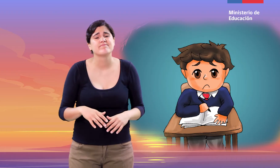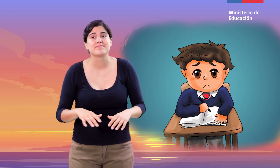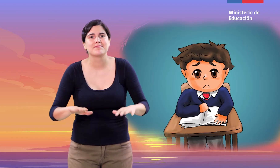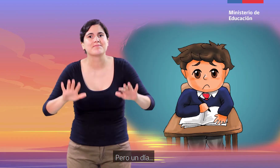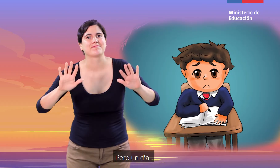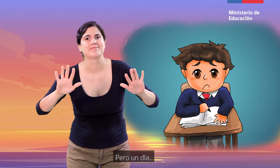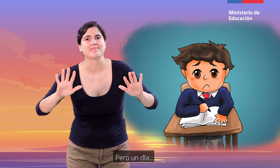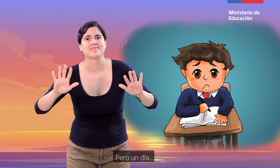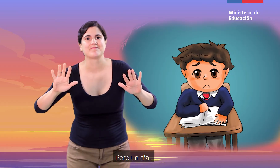Pero un día...